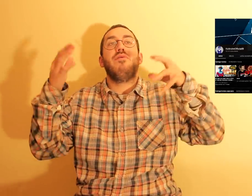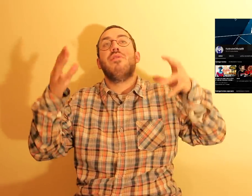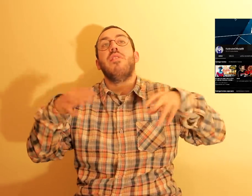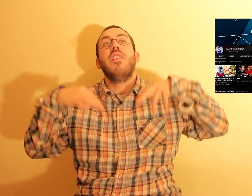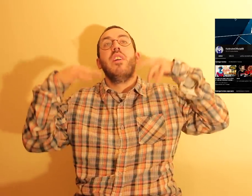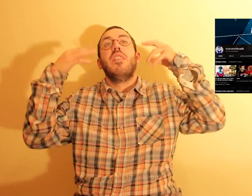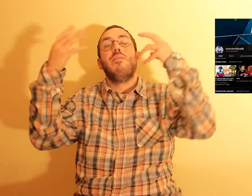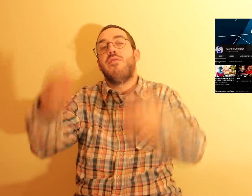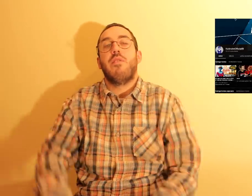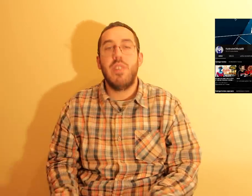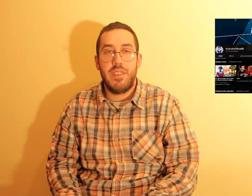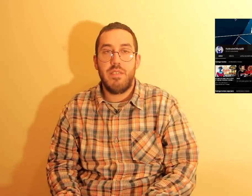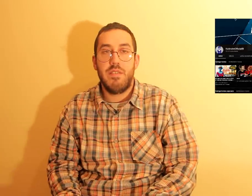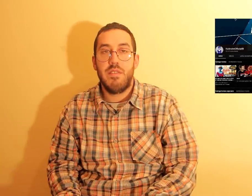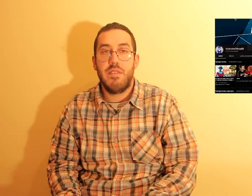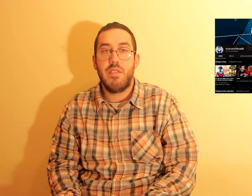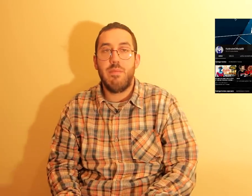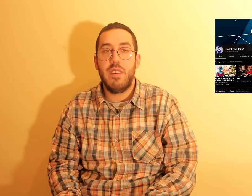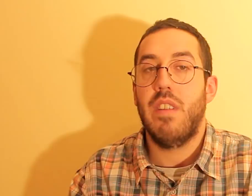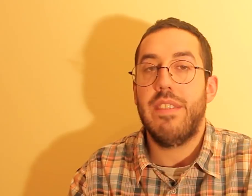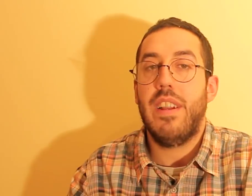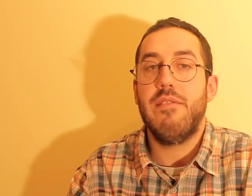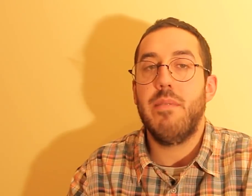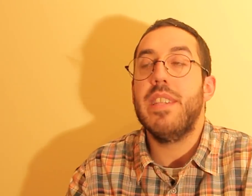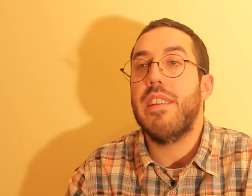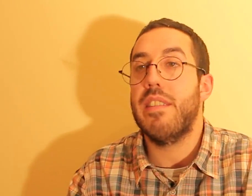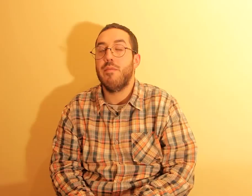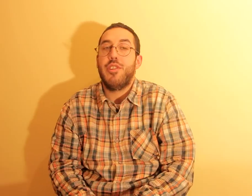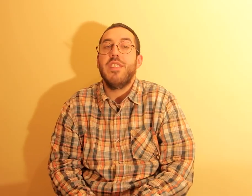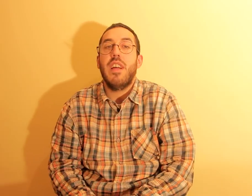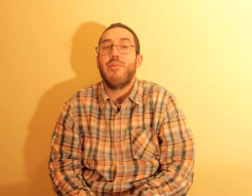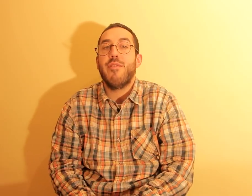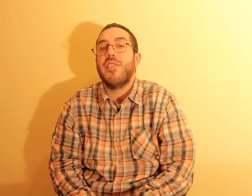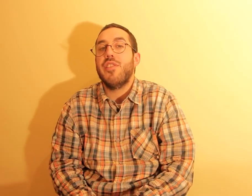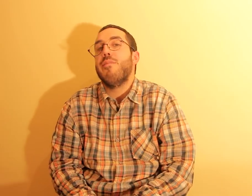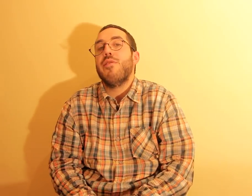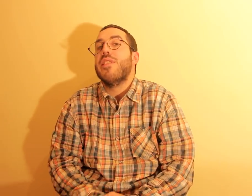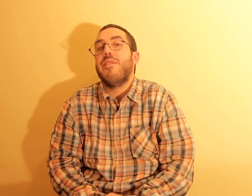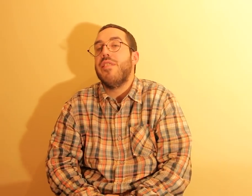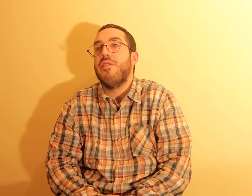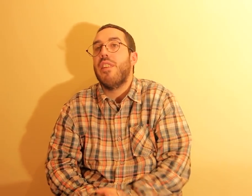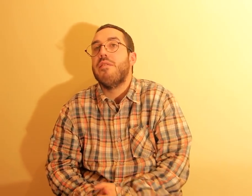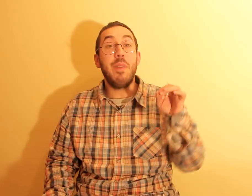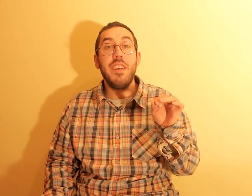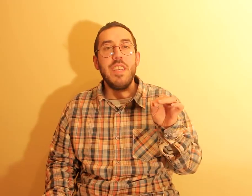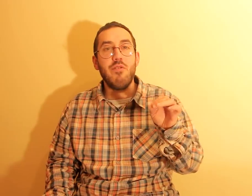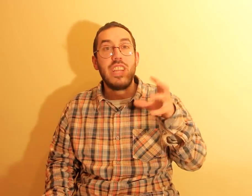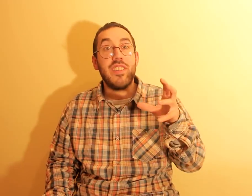de muita coisa. Nunca vi, André nunca vi nada, mas indo lá ver vocês, e vejam se é fixe ou não. Para vídeos desta